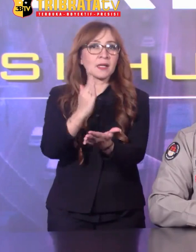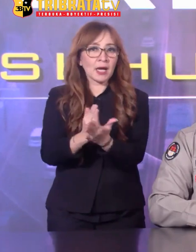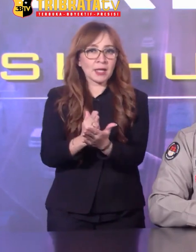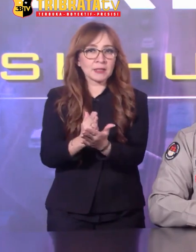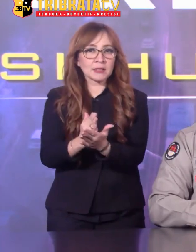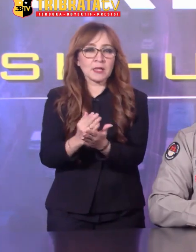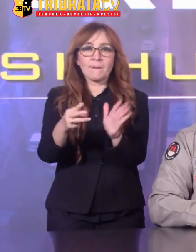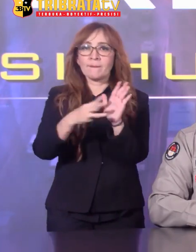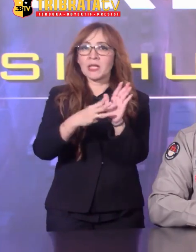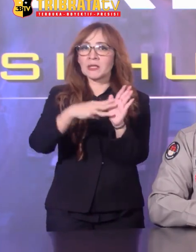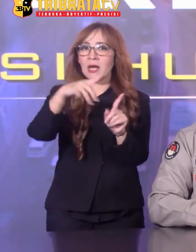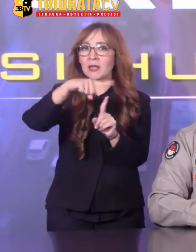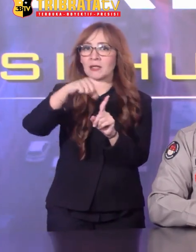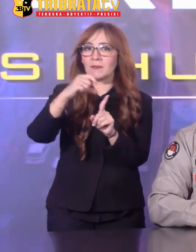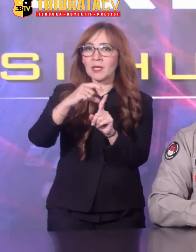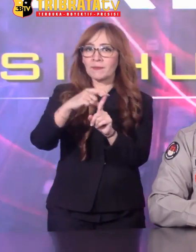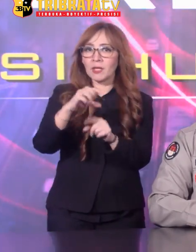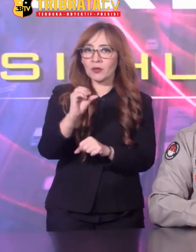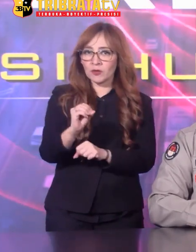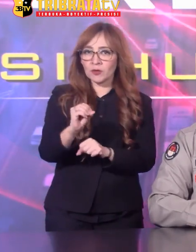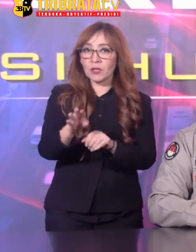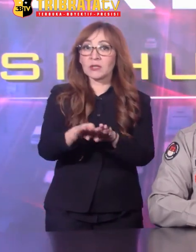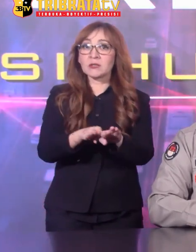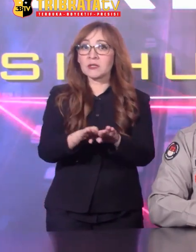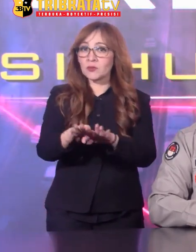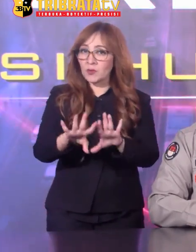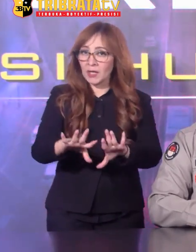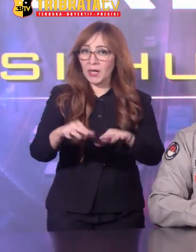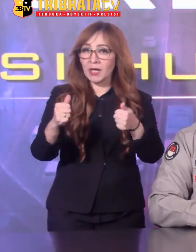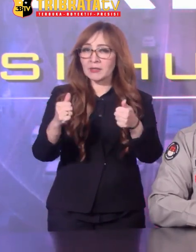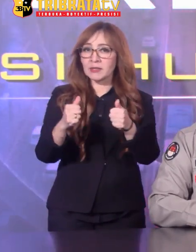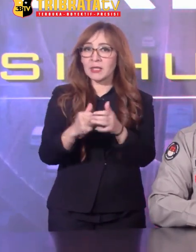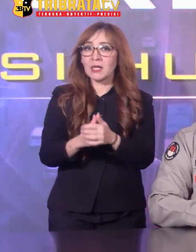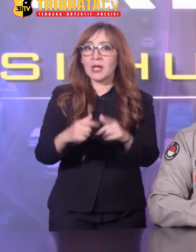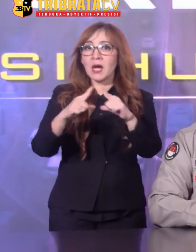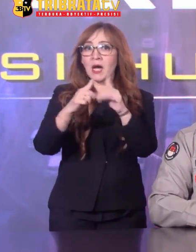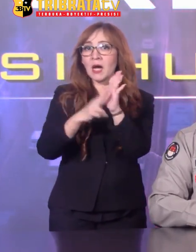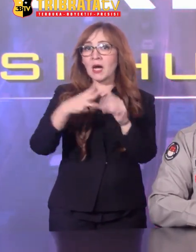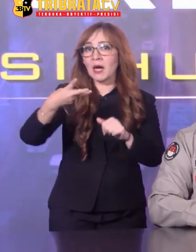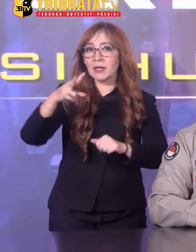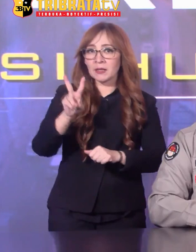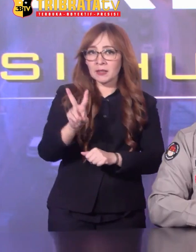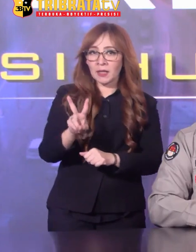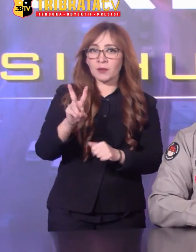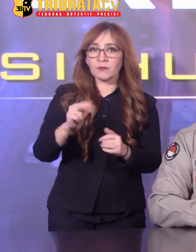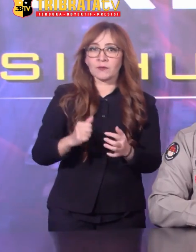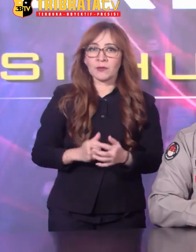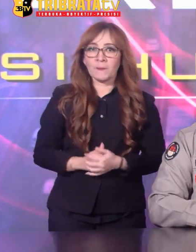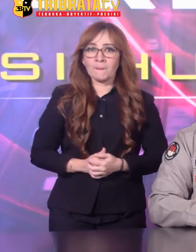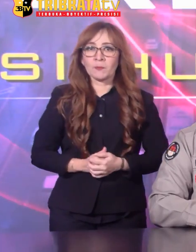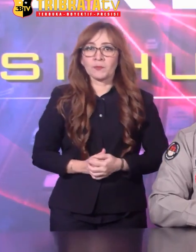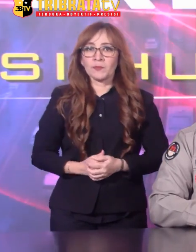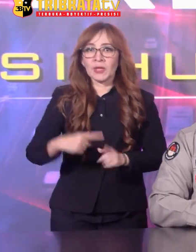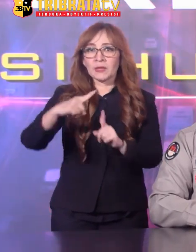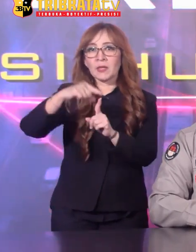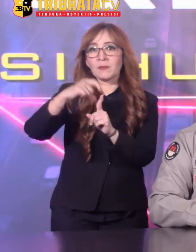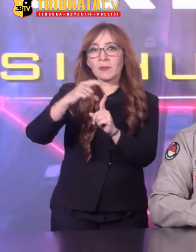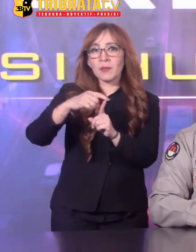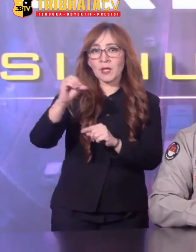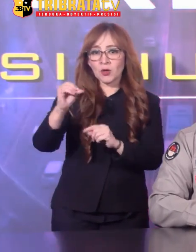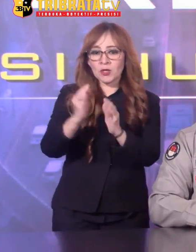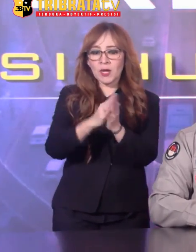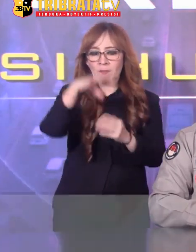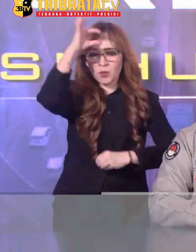terkait TPPO Berdasarkan hasil aneh penanganan TPPO Satkar Bariskem Polri Dan Polda